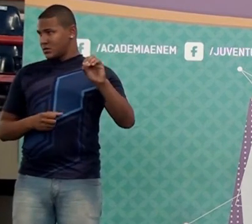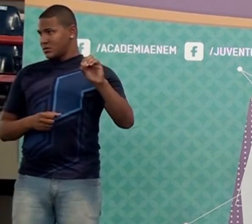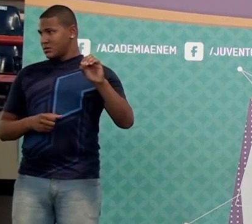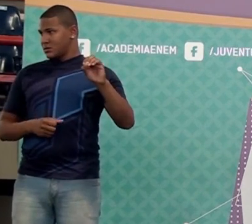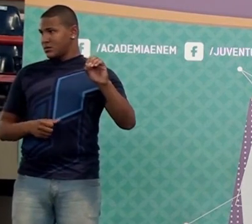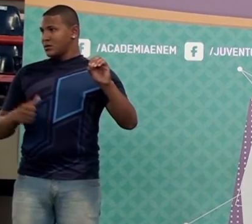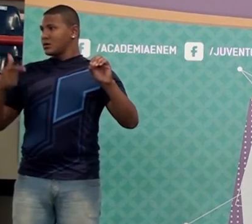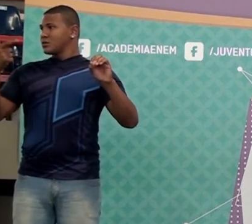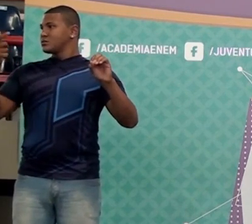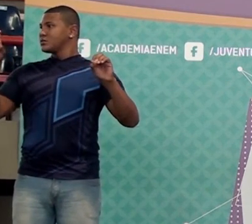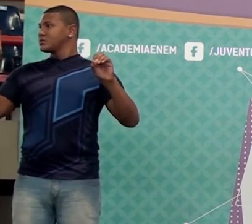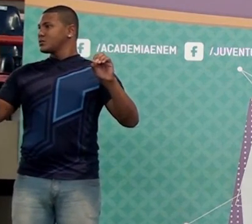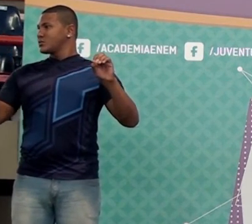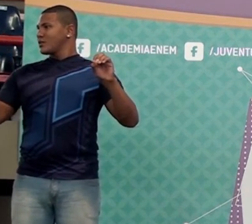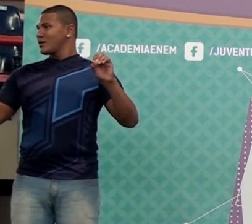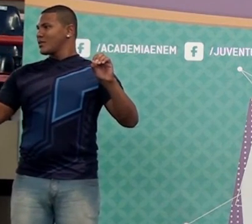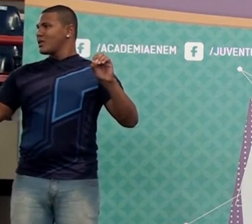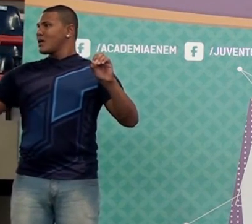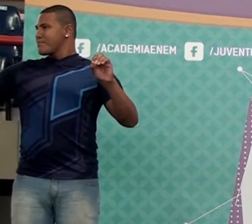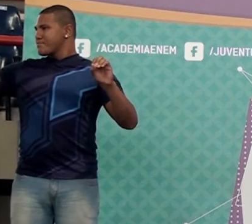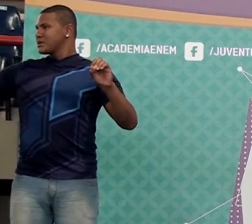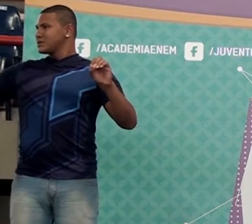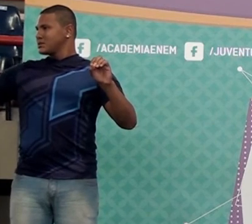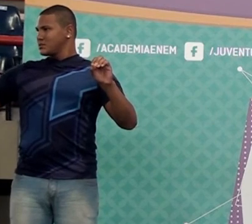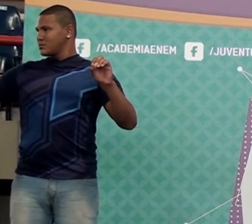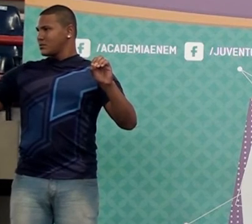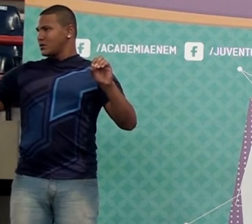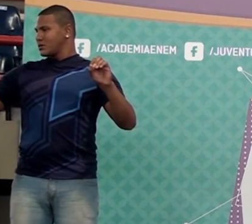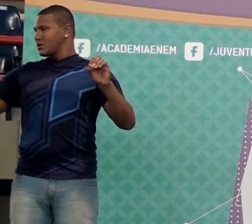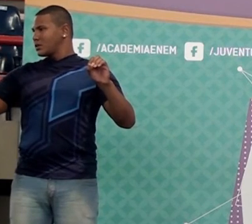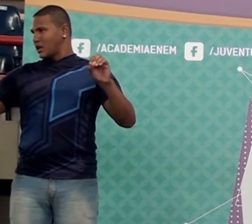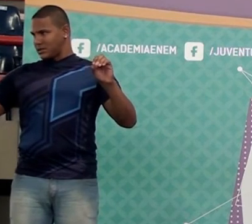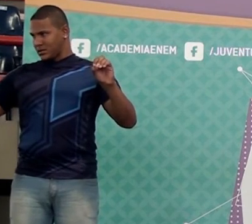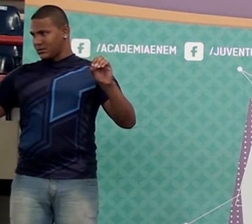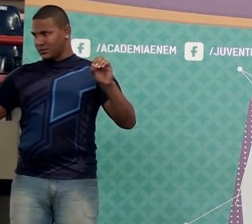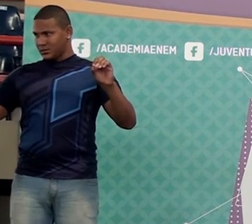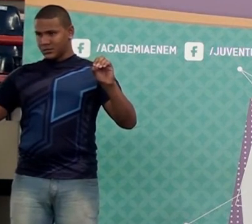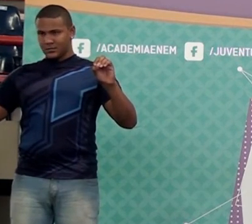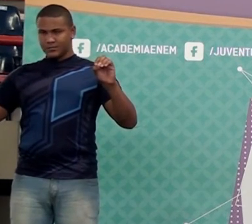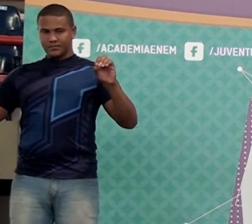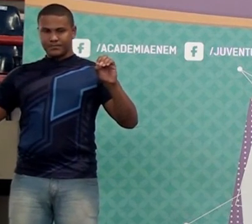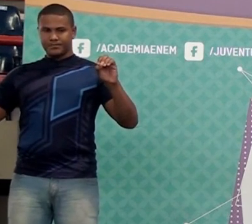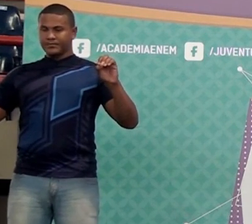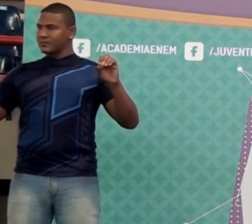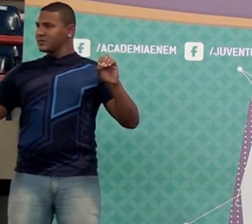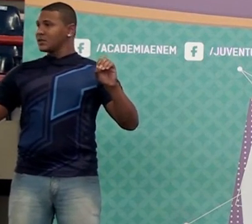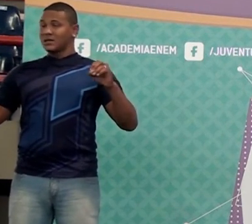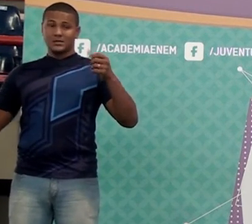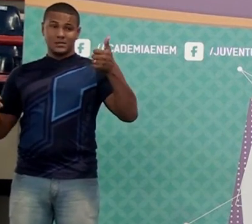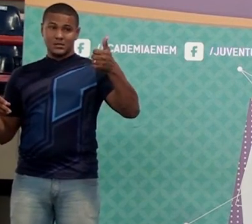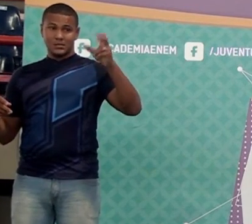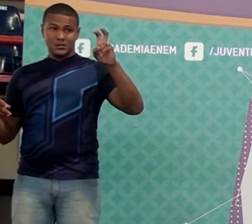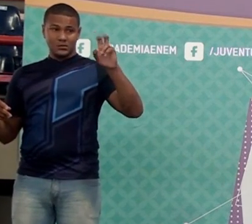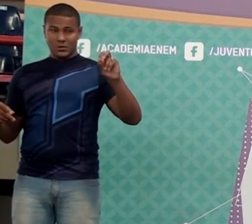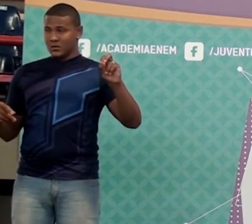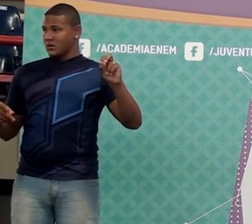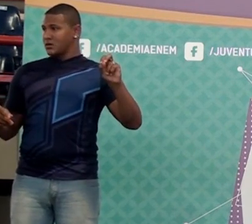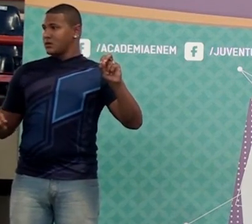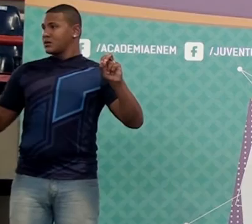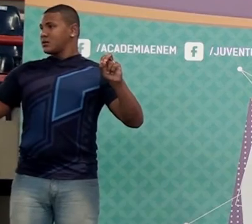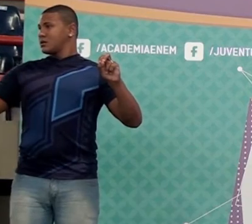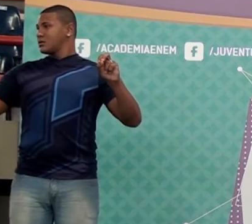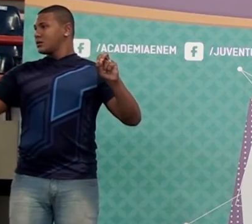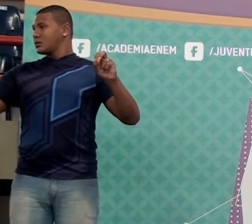50? 300. 150 para 300 é ou não é a metade? 150 para 300?